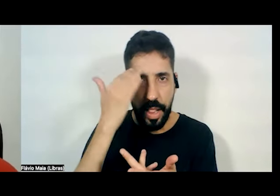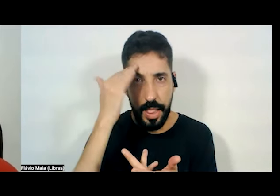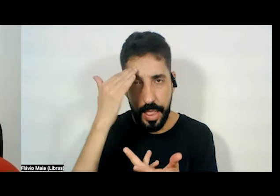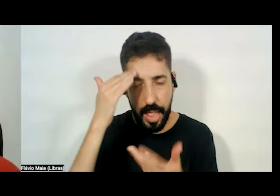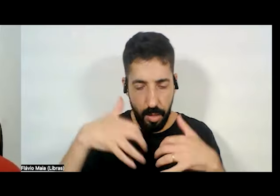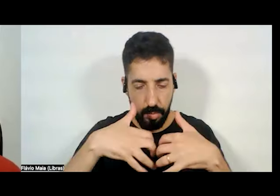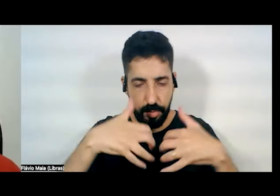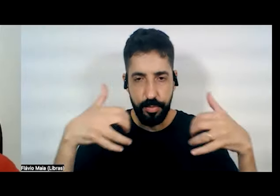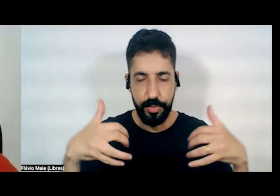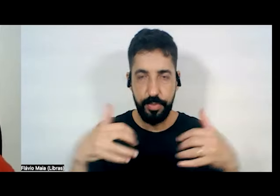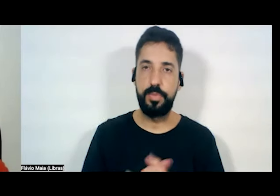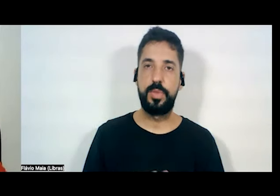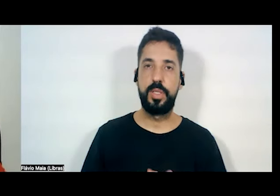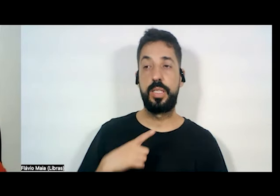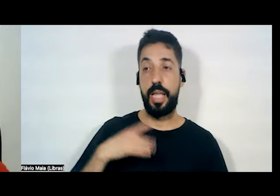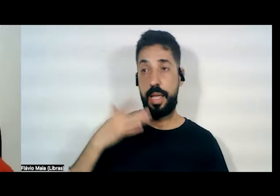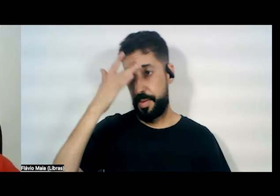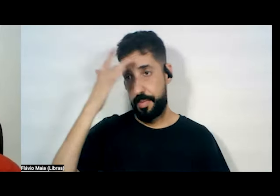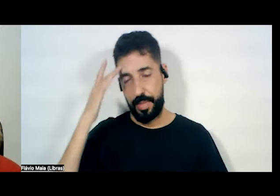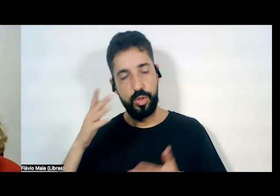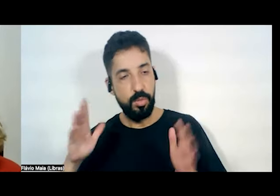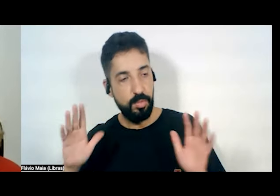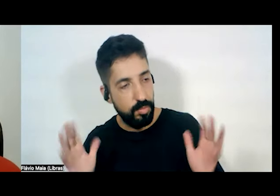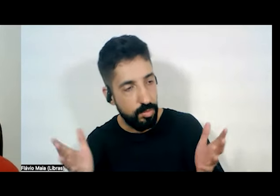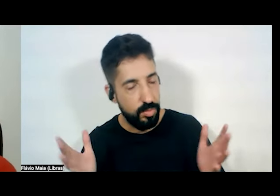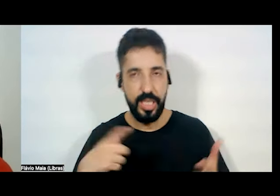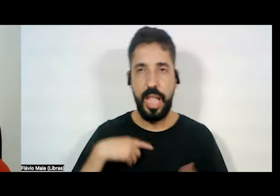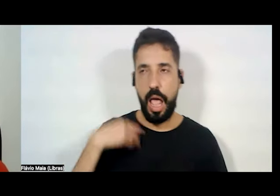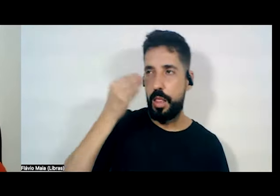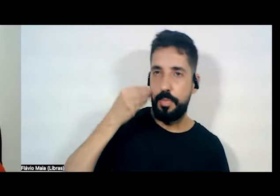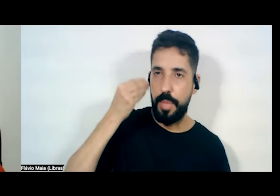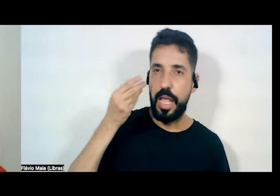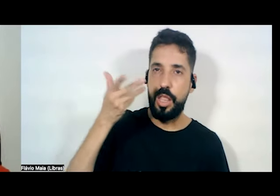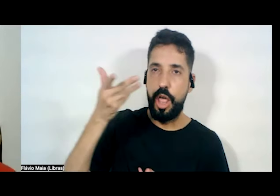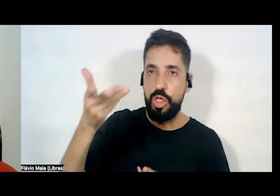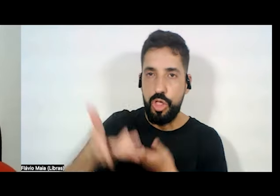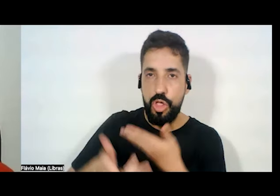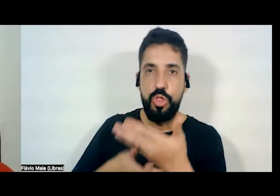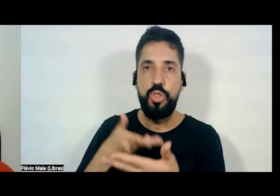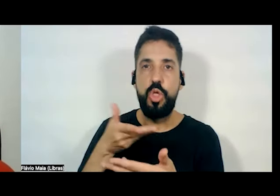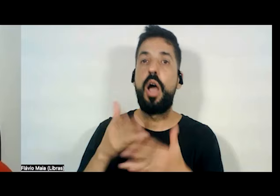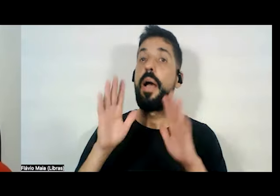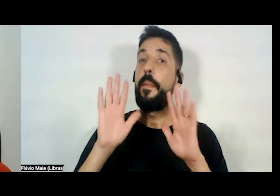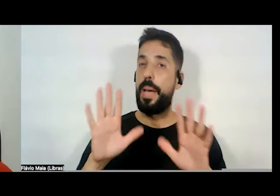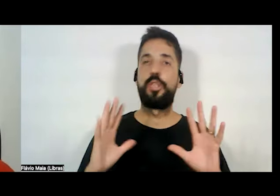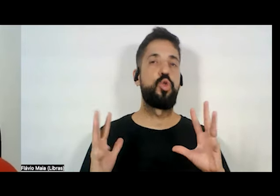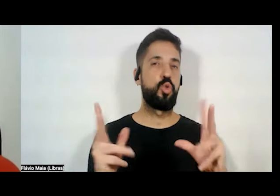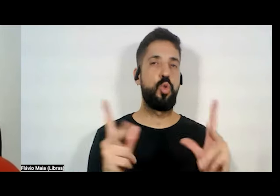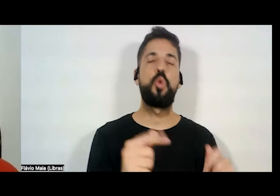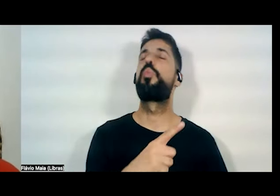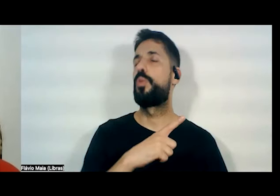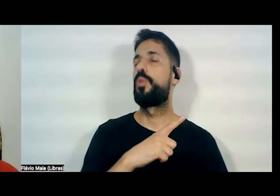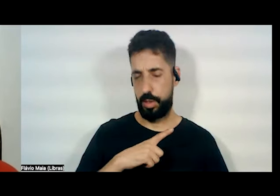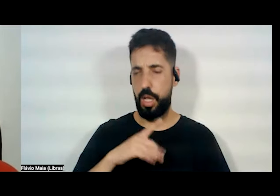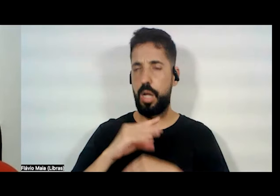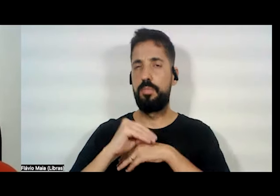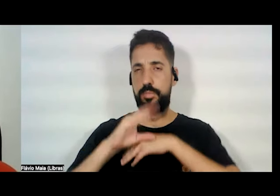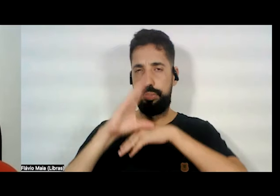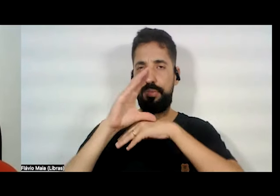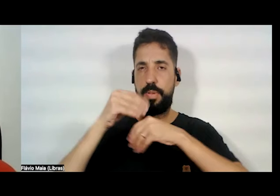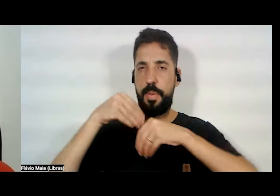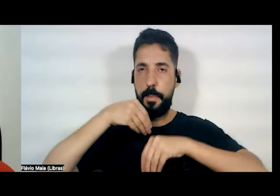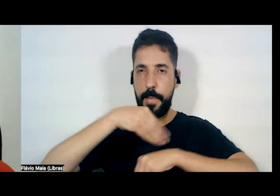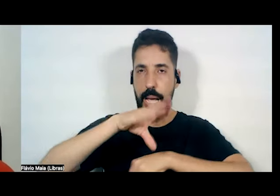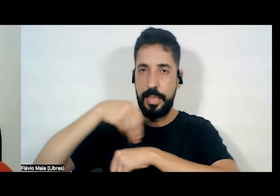facilitadores, aqueles que têm uma vivência, compartilham, mas aqui todo mundo tem saberes para compartilhar. E é isso um pouco que eu vou